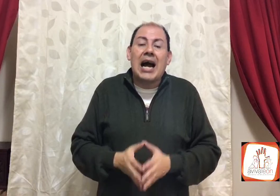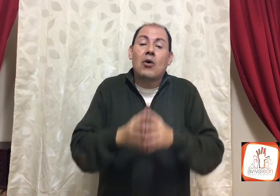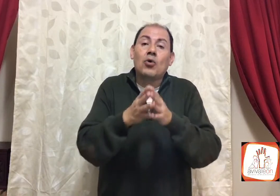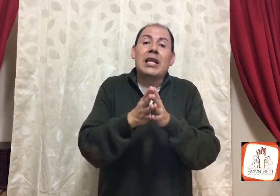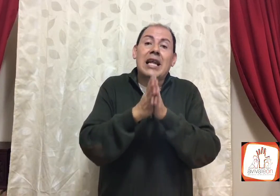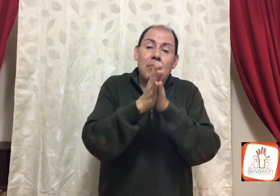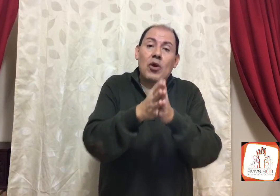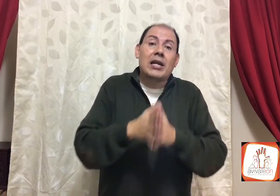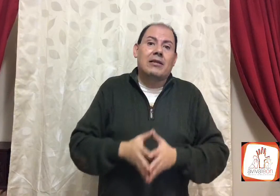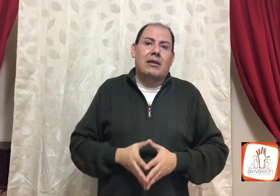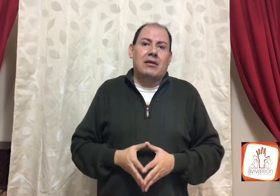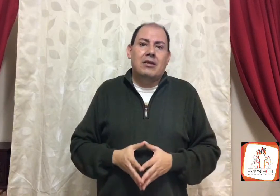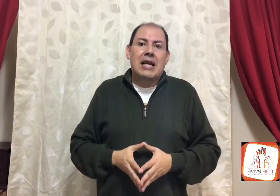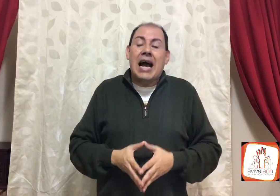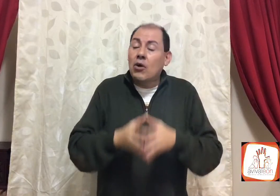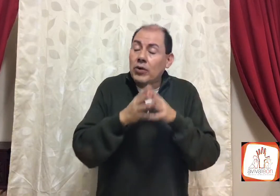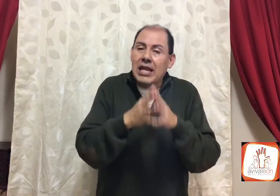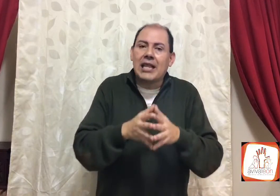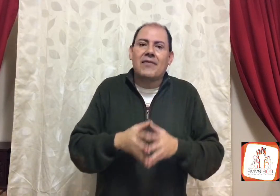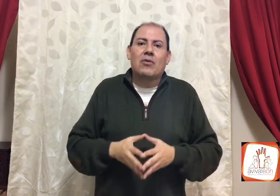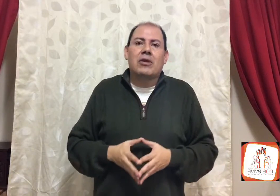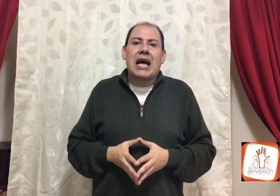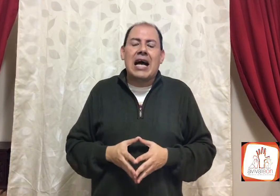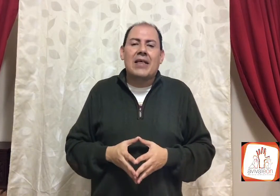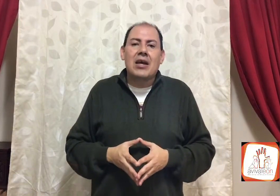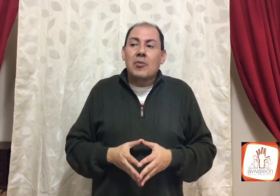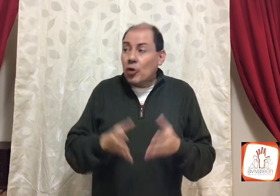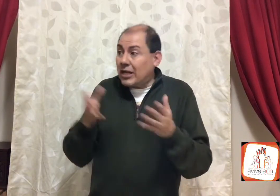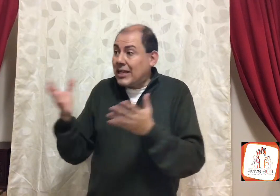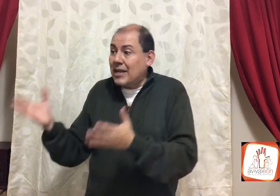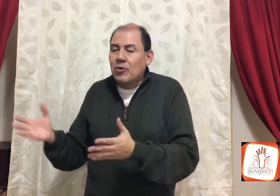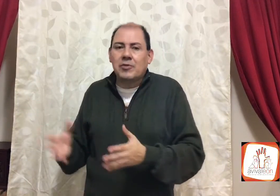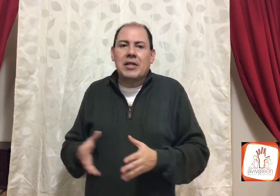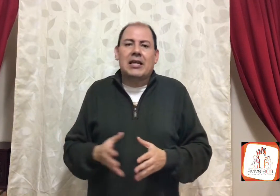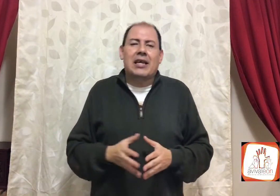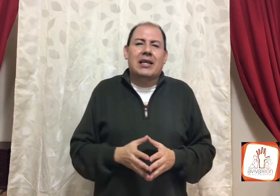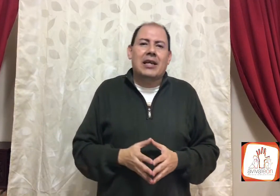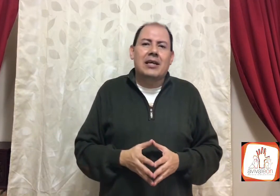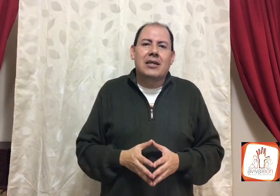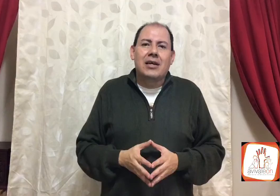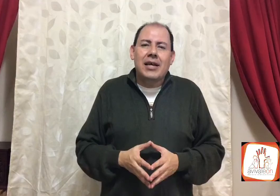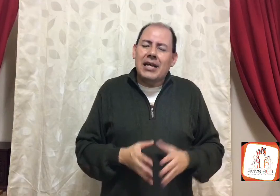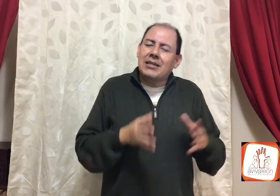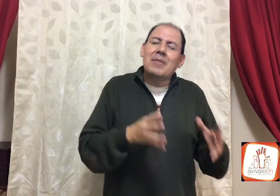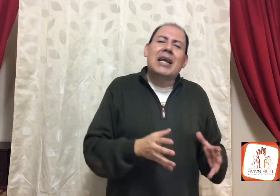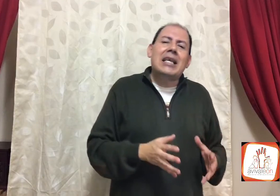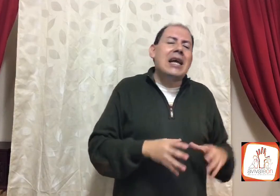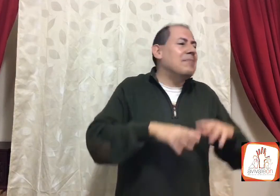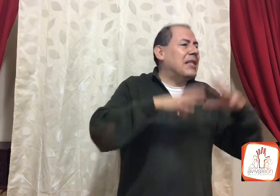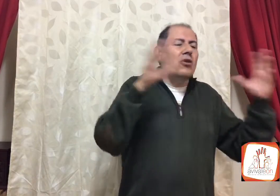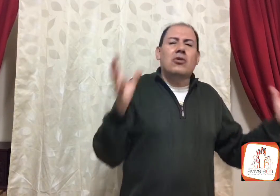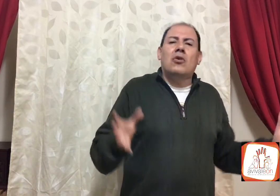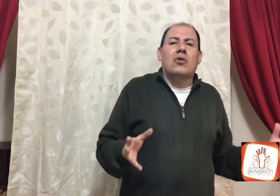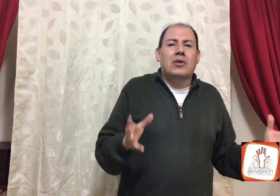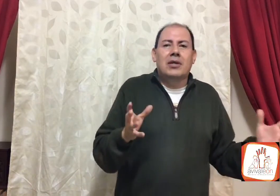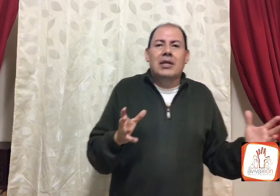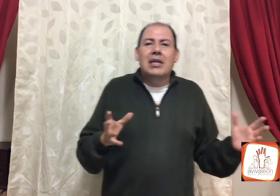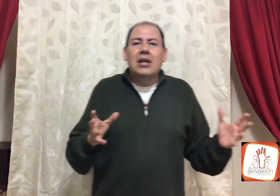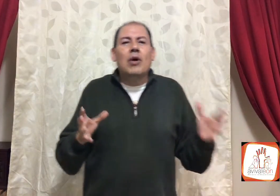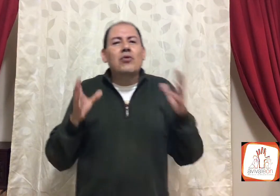aún en la muerte, aún en la dificultad, porque tenemos vida eterna, este Micaía imitó todo, cuando